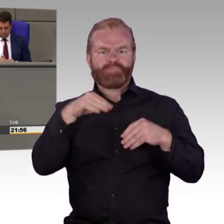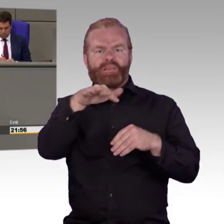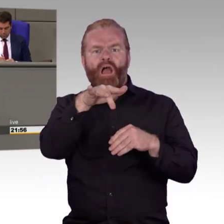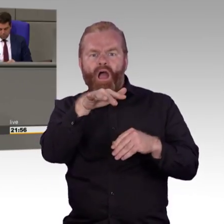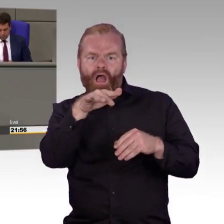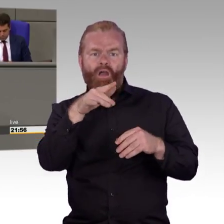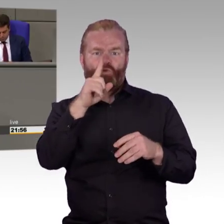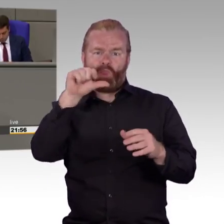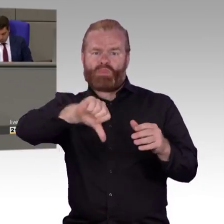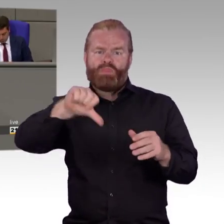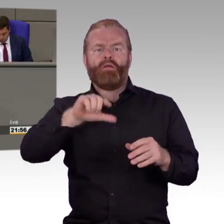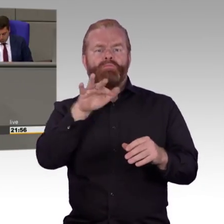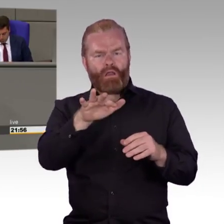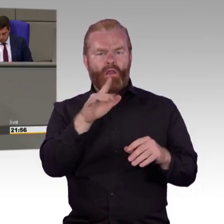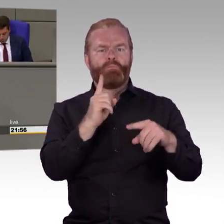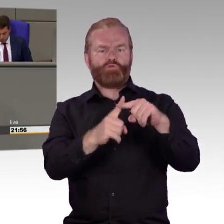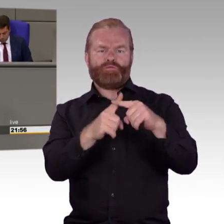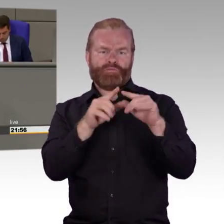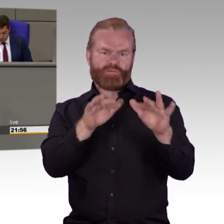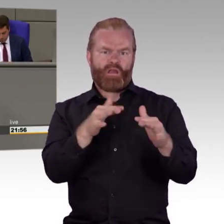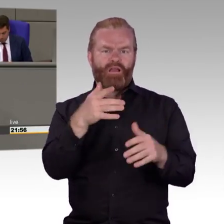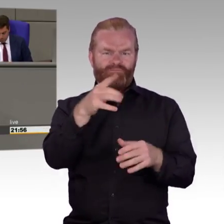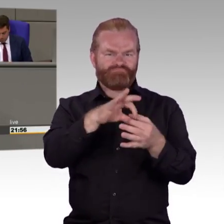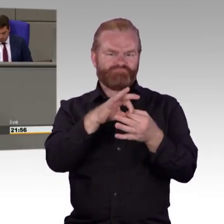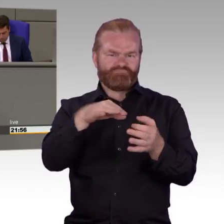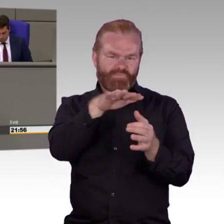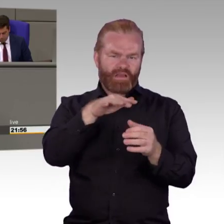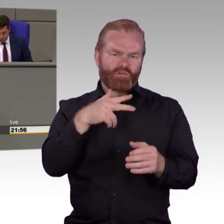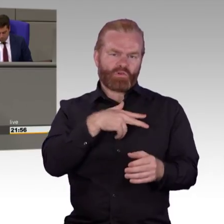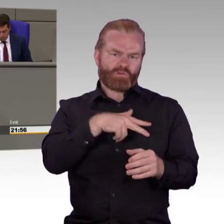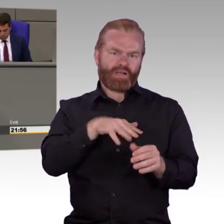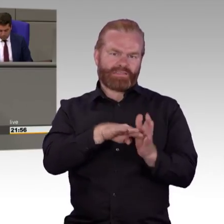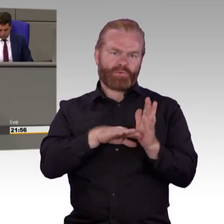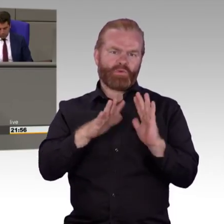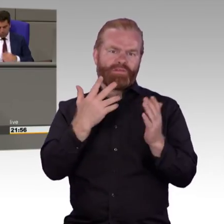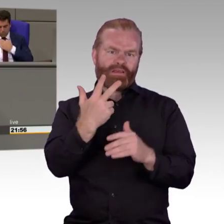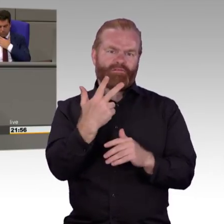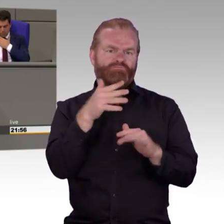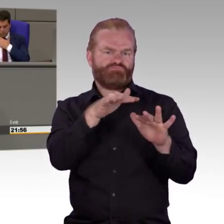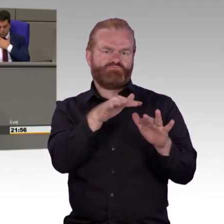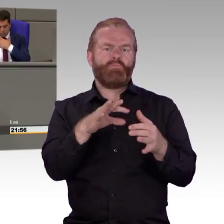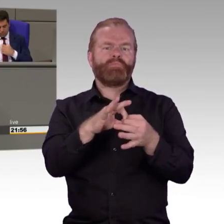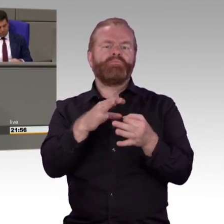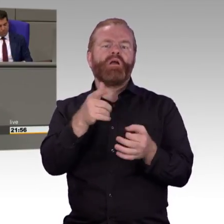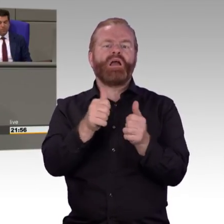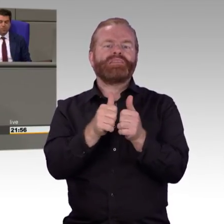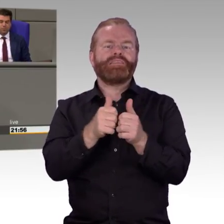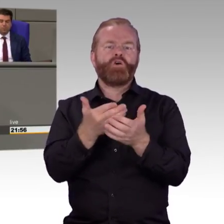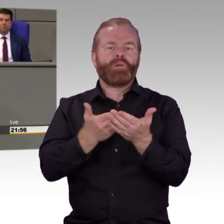komme zum Ende, Frau Präsidentin, dass wir beim kommenden Verfahren auch die Befindlichkeiten und die Wünsche der Betroffenen, ihre Angehörigen und der Verbände wieder